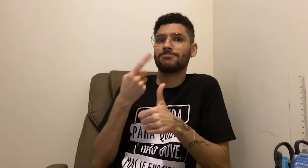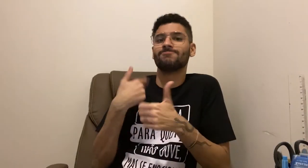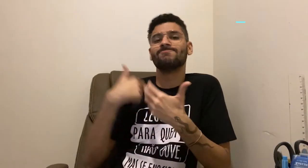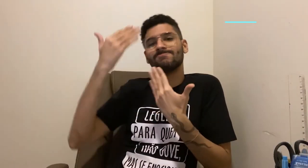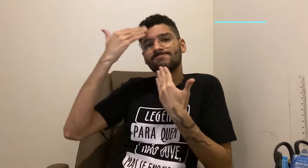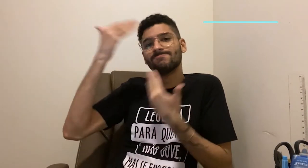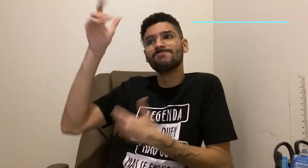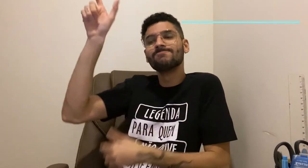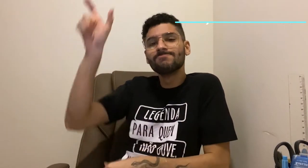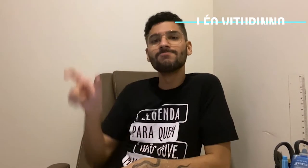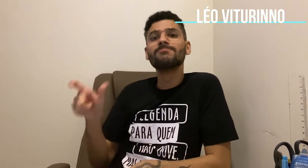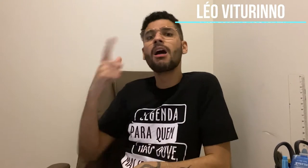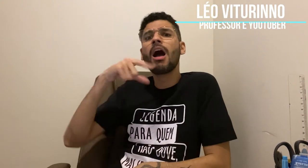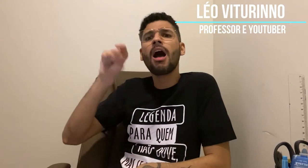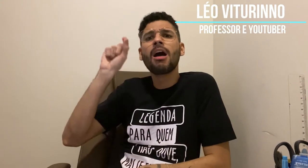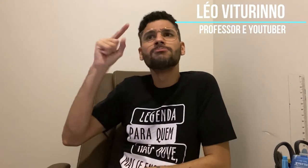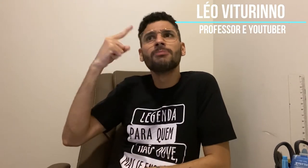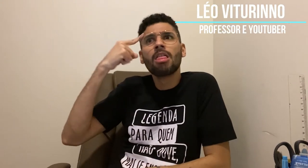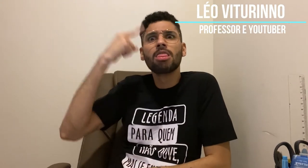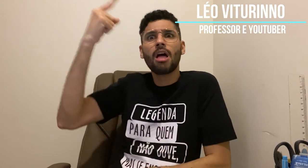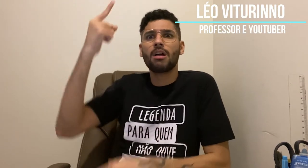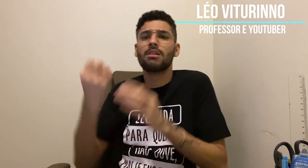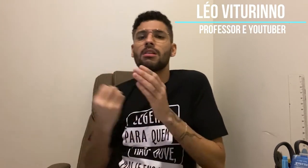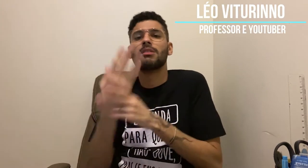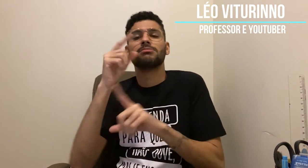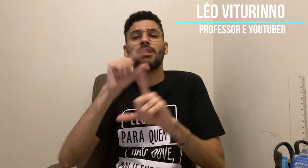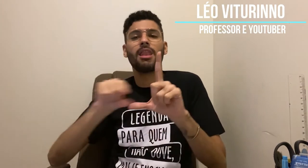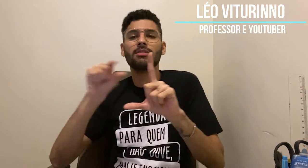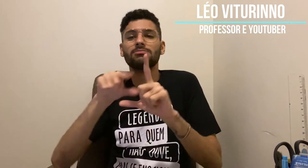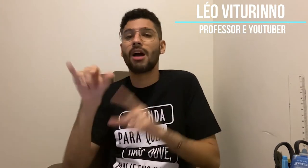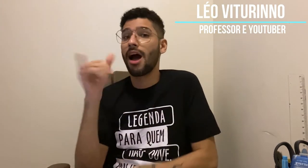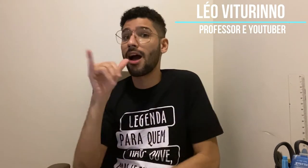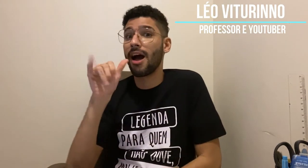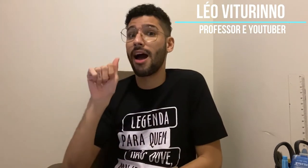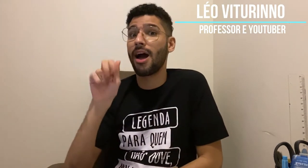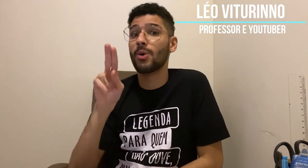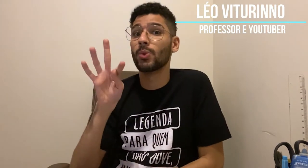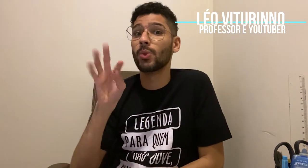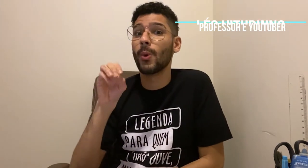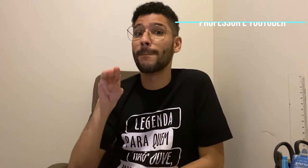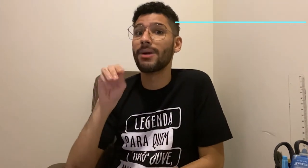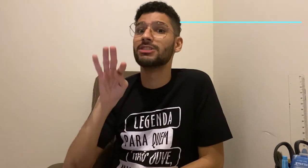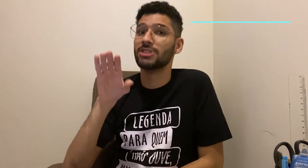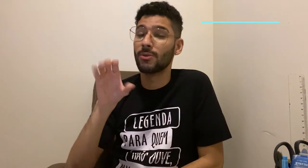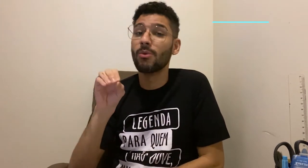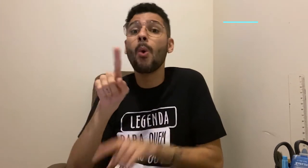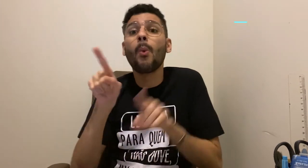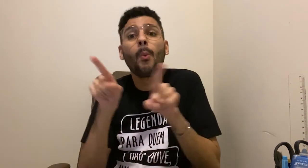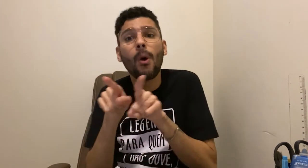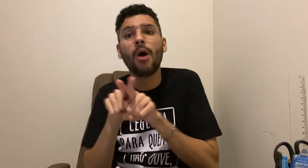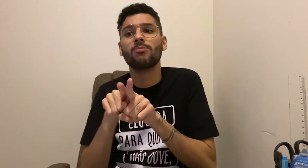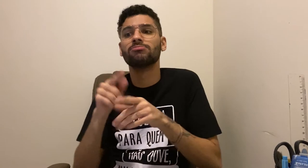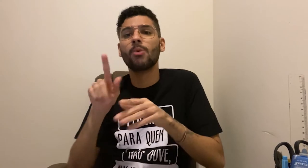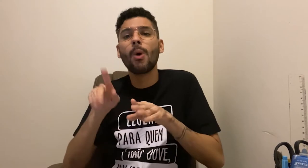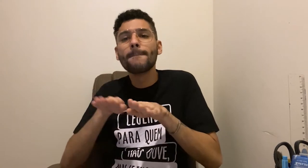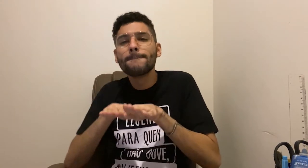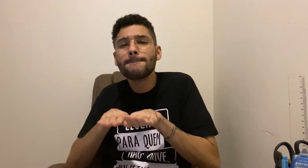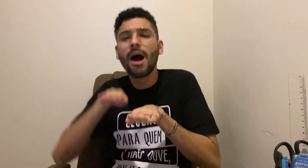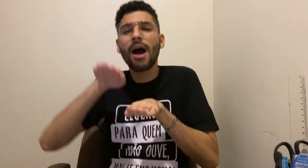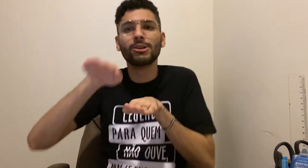Léo. Primeiramente, eu sou muito grato à pessoa que criou a legenda automática. Porque isso foi um passo inicial.